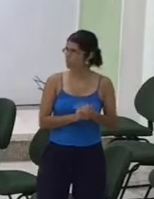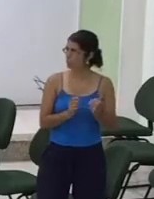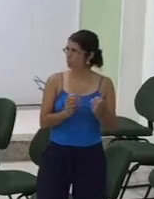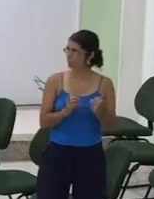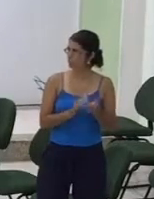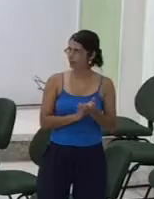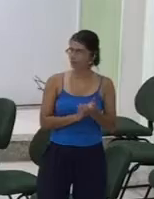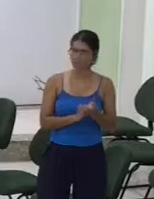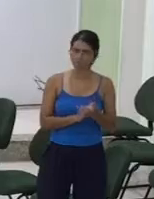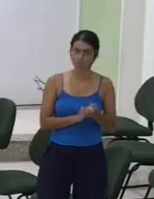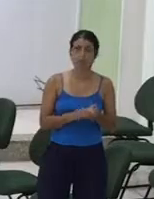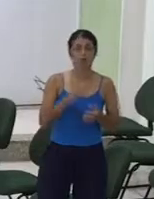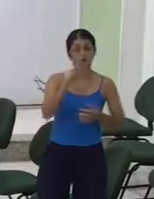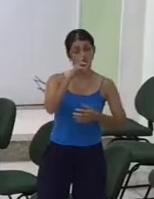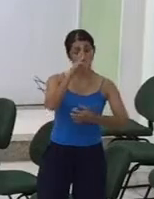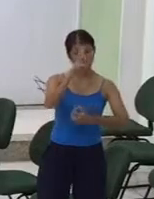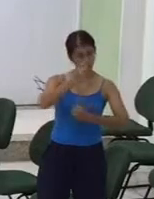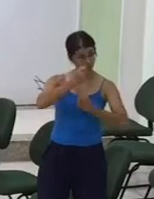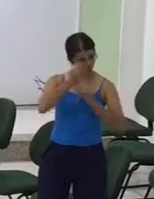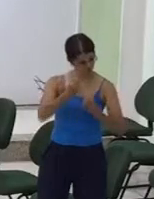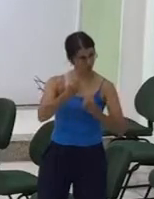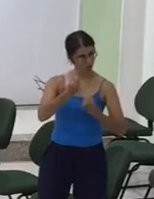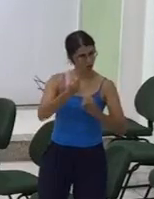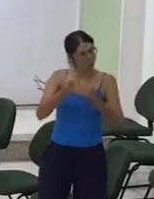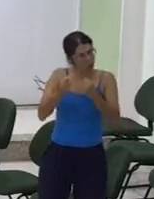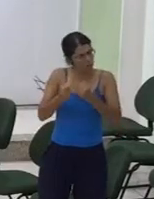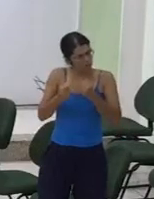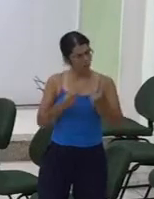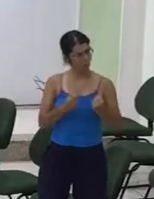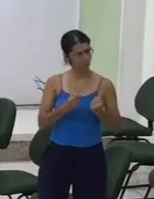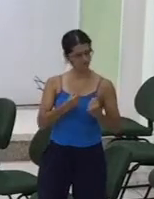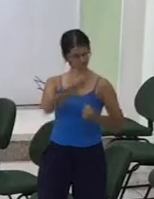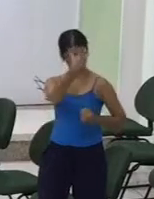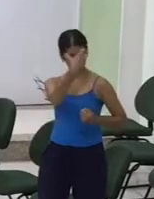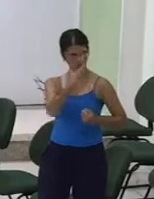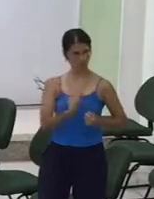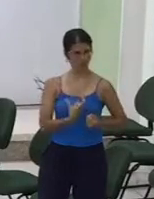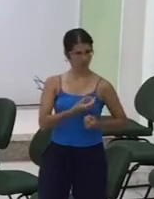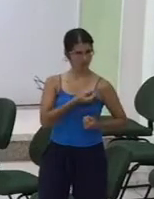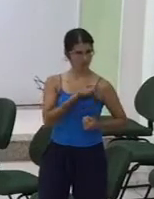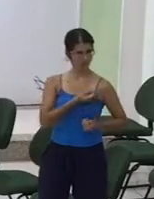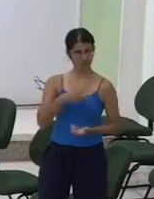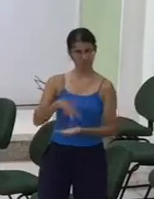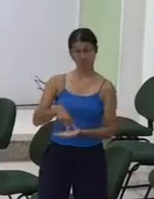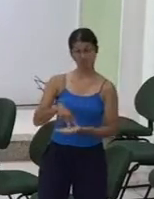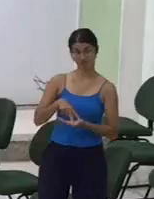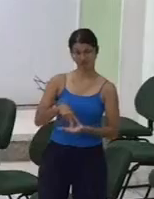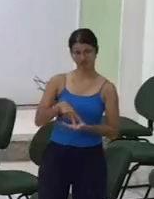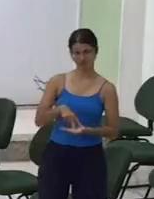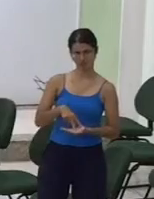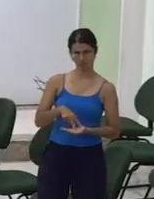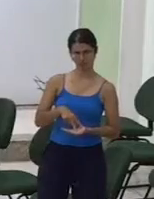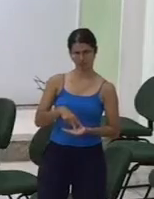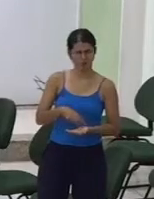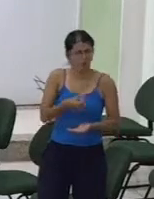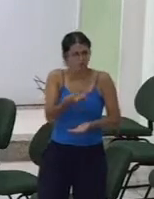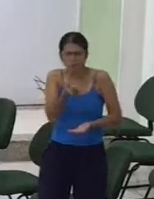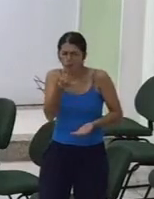começou assim Forte posso ser Bem firme Em meu viver Tantas coisas Posso fazer Com